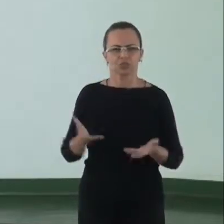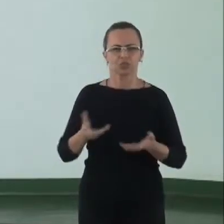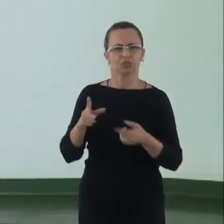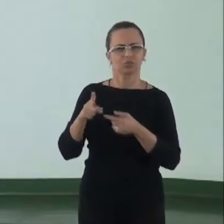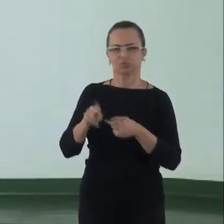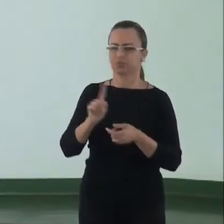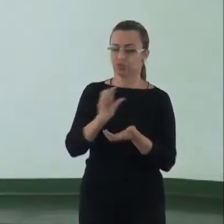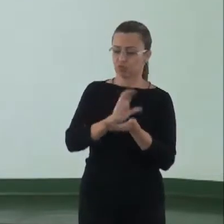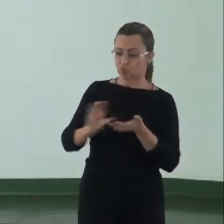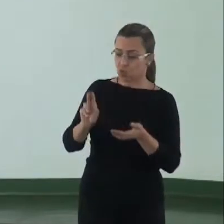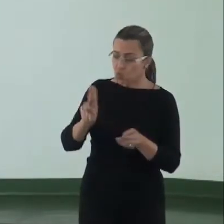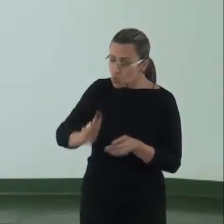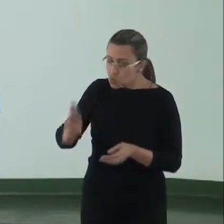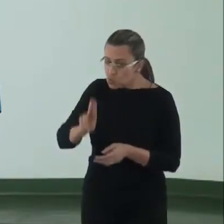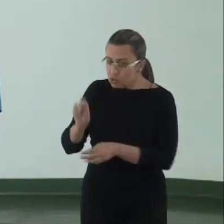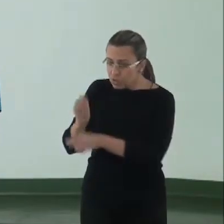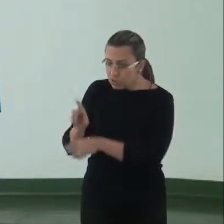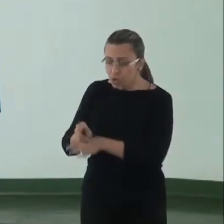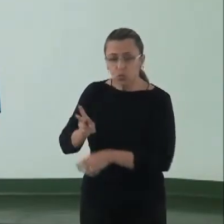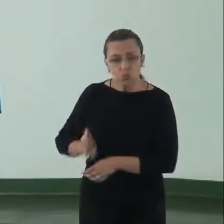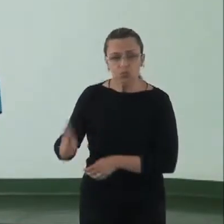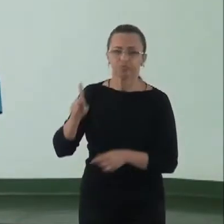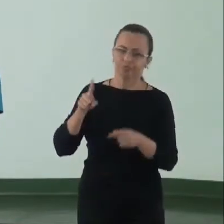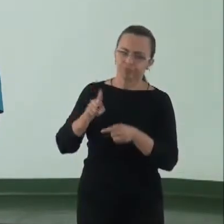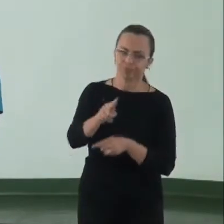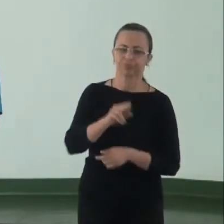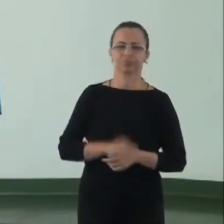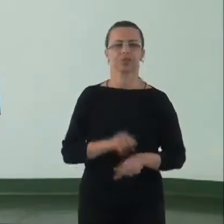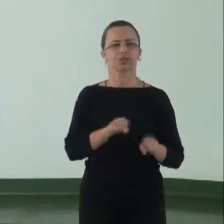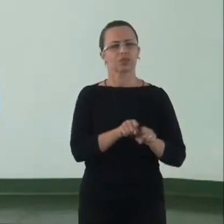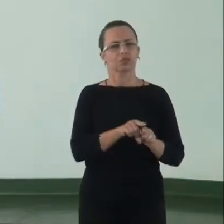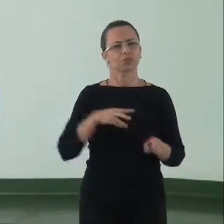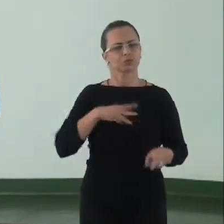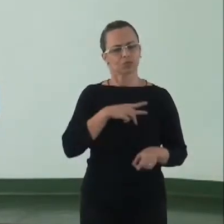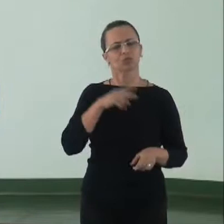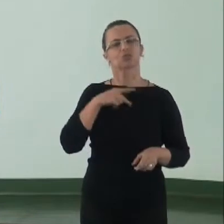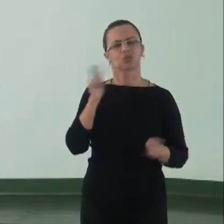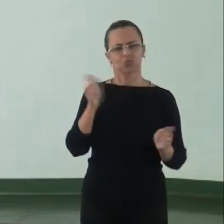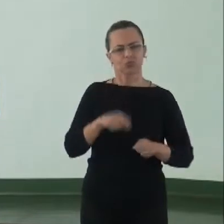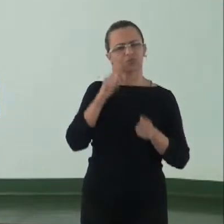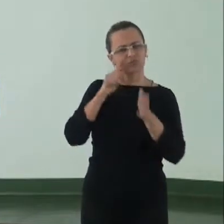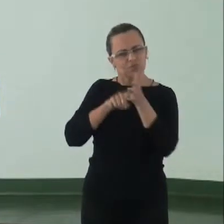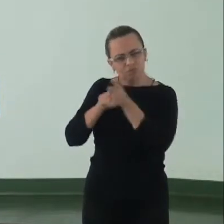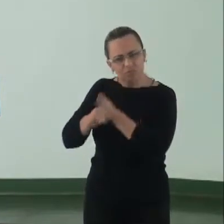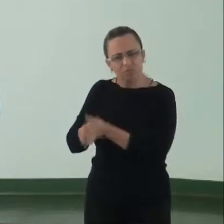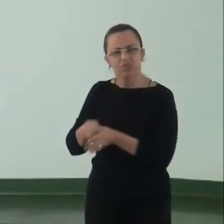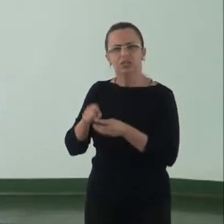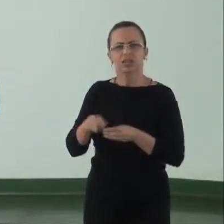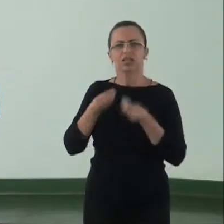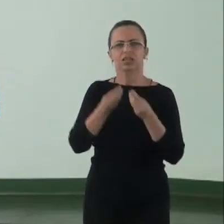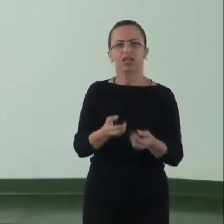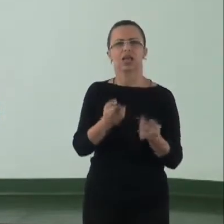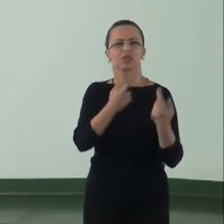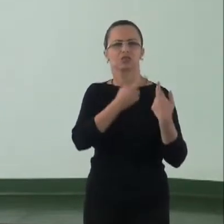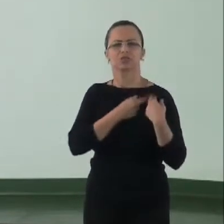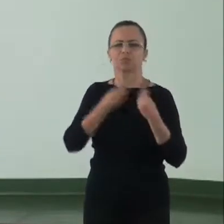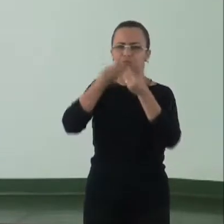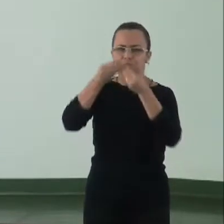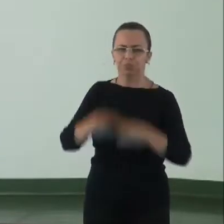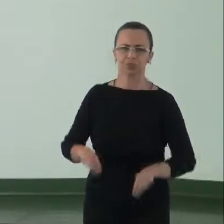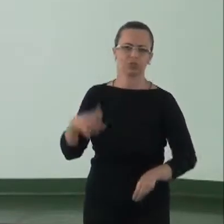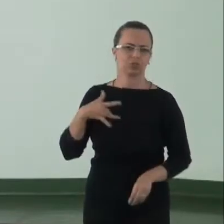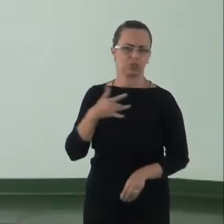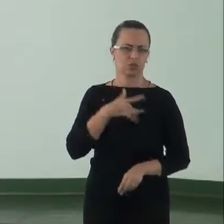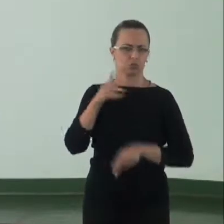fiscais ao uso de agrotóxicos. Que o Ministério Público exerça seu poder de investigação e responsabilização quanto aos danos à saúde da